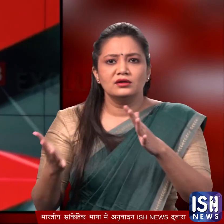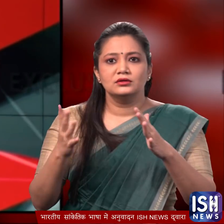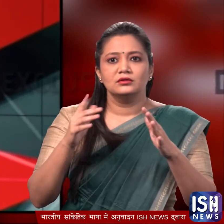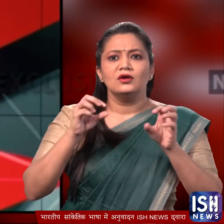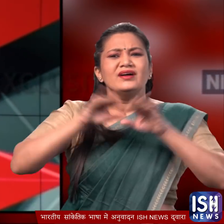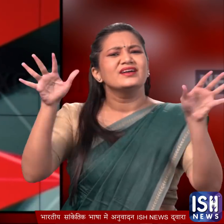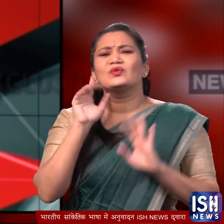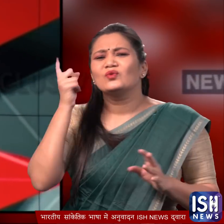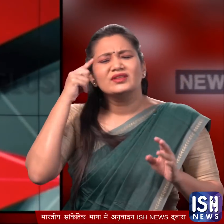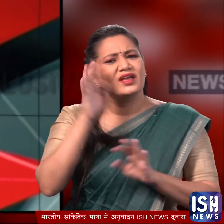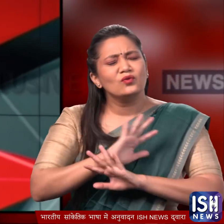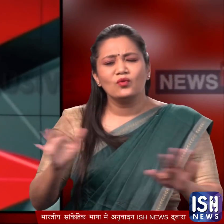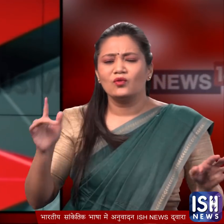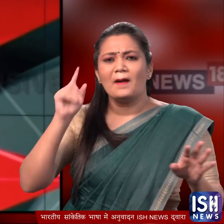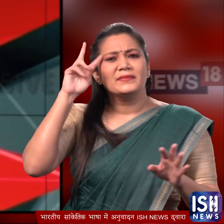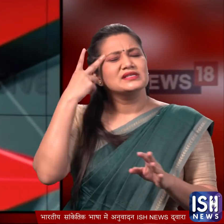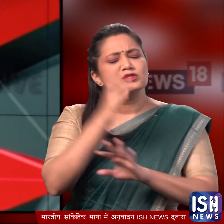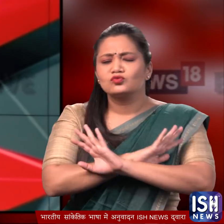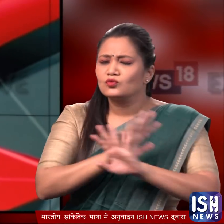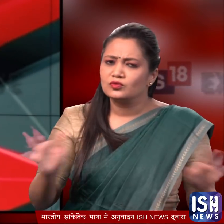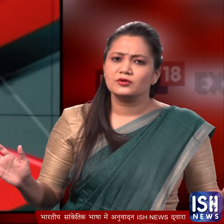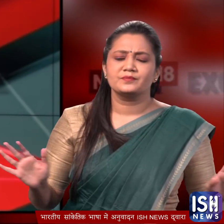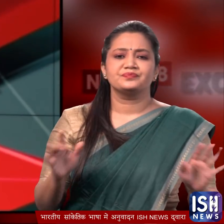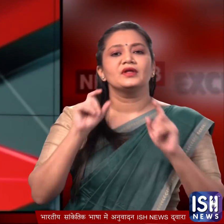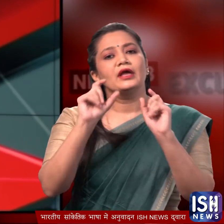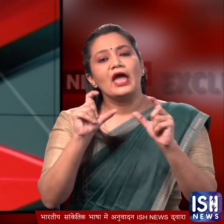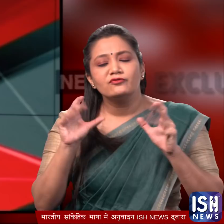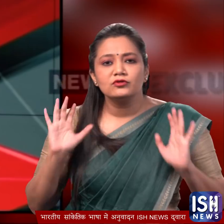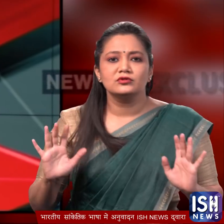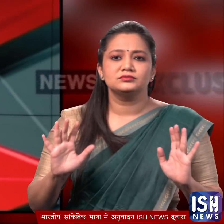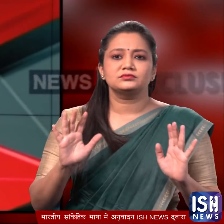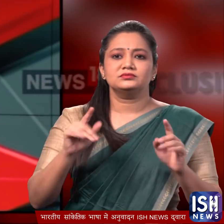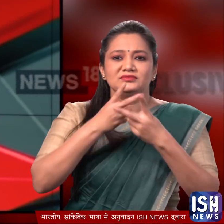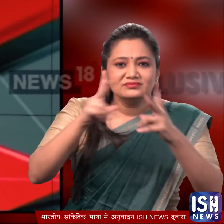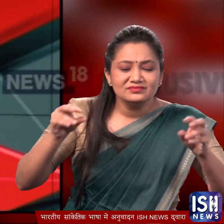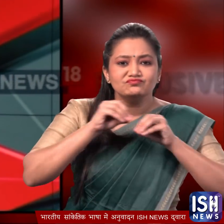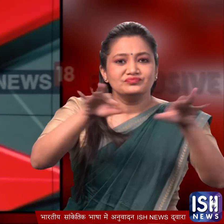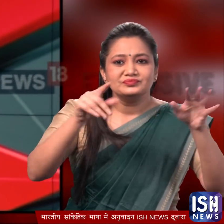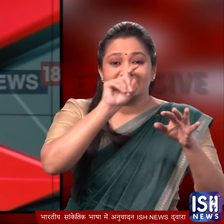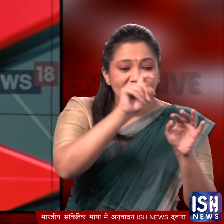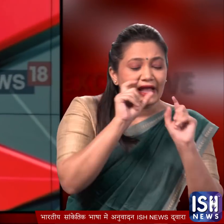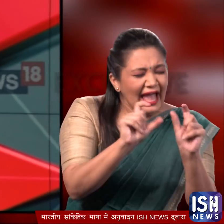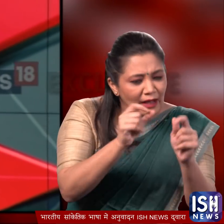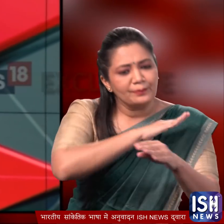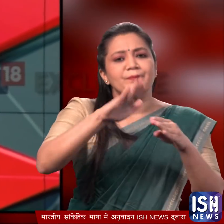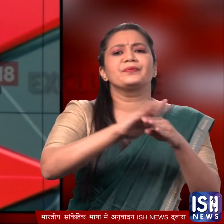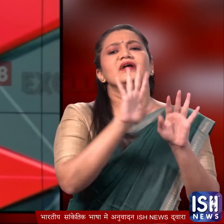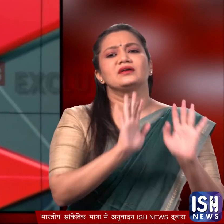फ्लू ने कोहराम मचा दिया ये गलत फैमी दिल से निकाल दी जिये, सिर्फ एहतियात के तोर पर बर्ट फ्लू की चपेट में आई मुर्गियों को माना जा रहा है